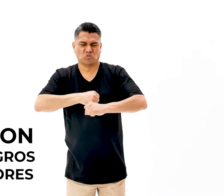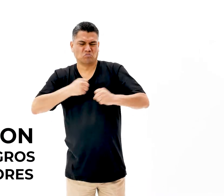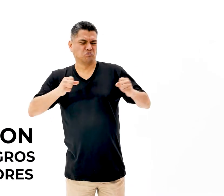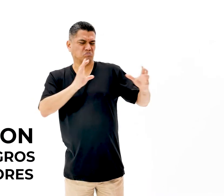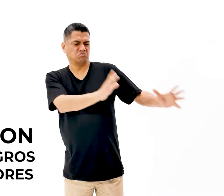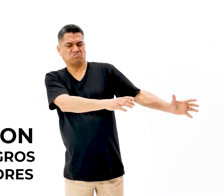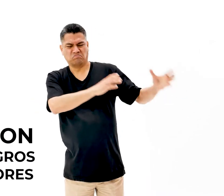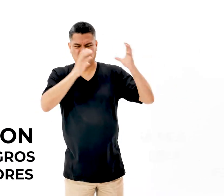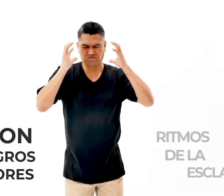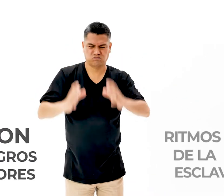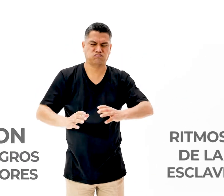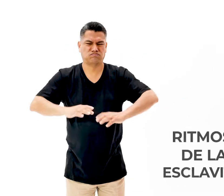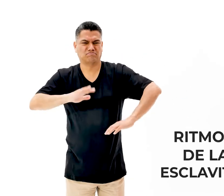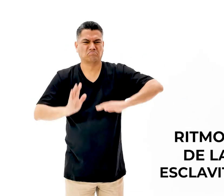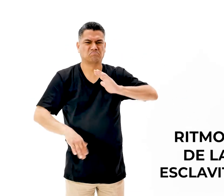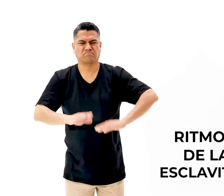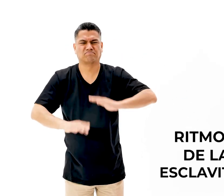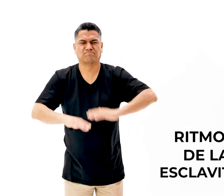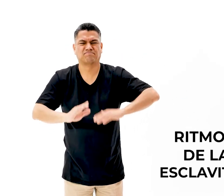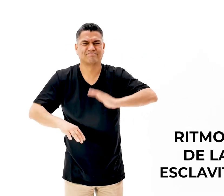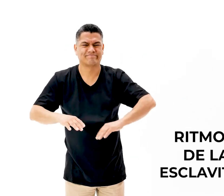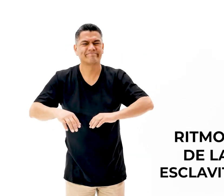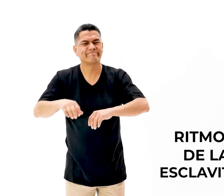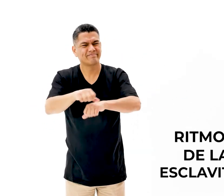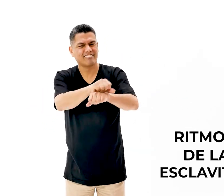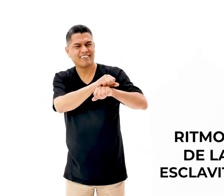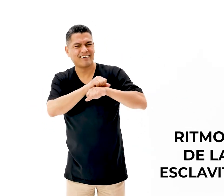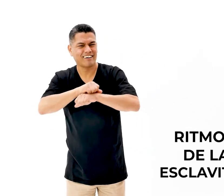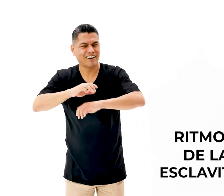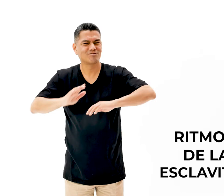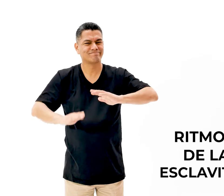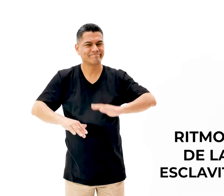tambores, ritmos de la esclavitud.